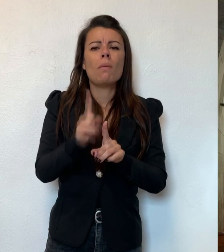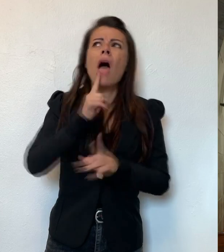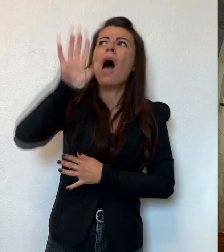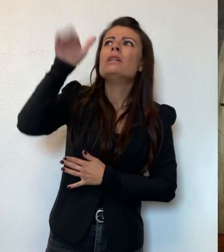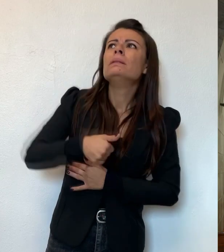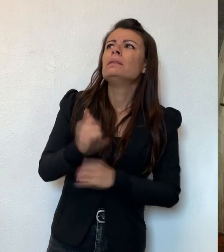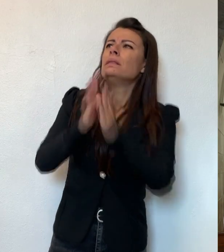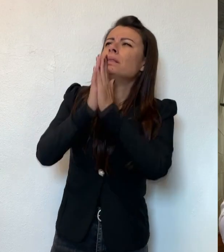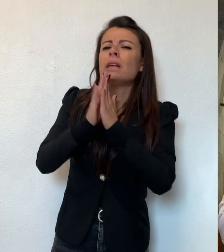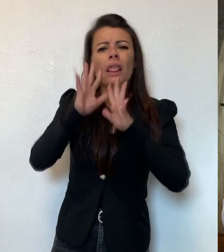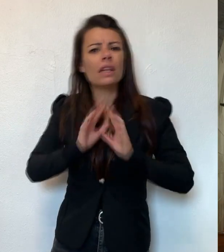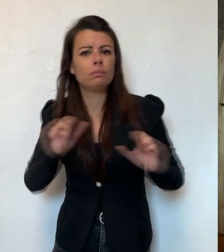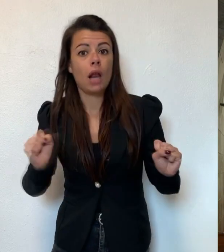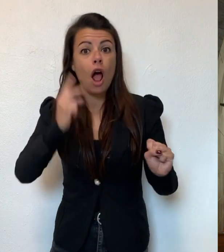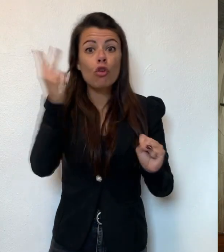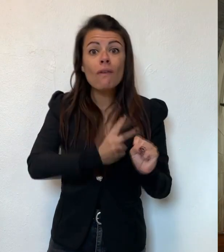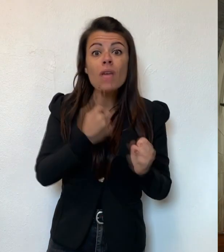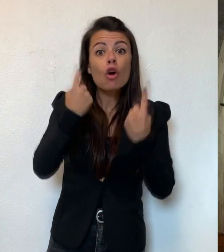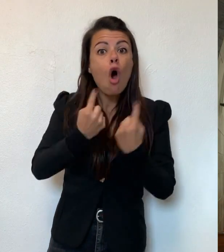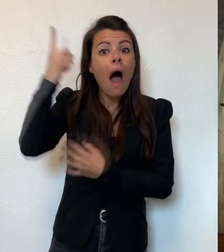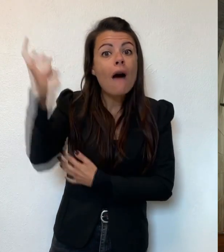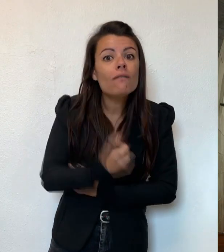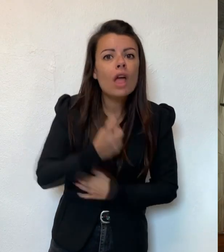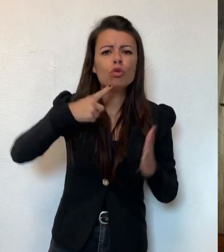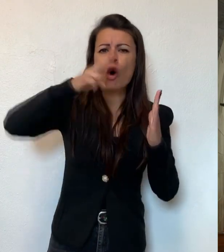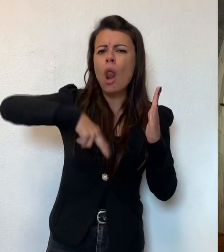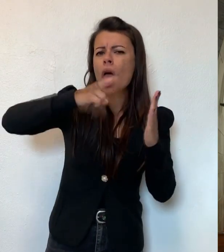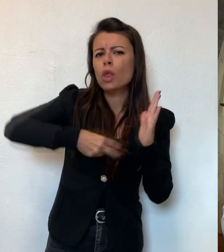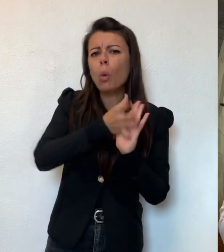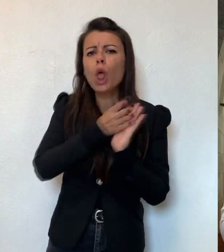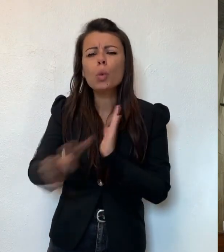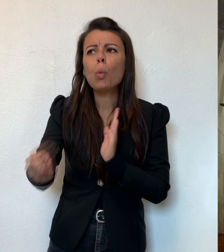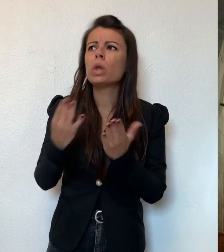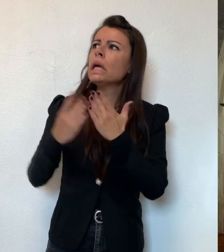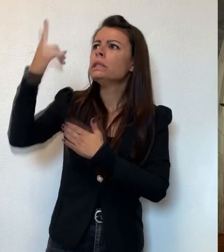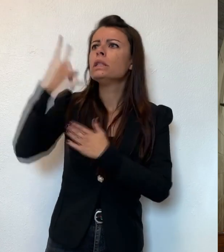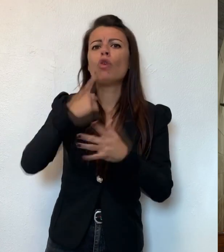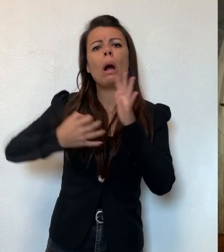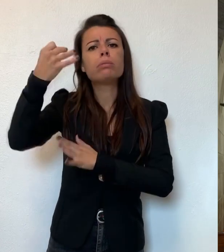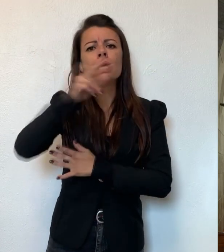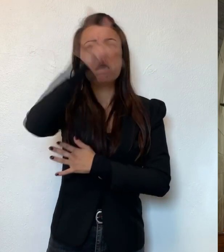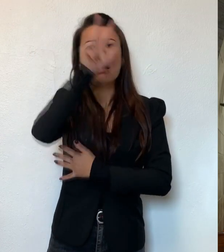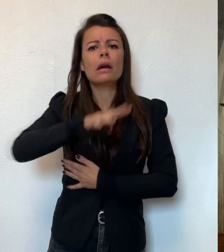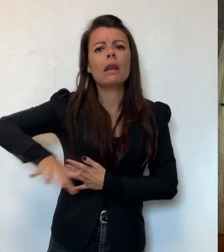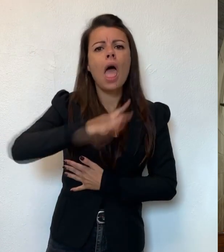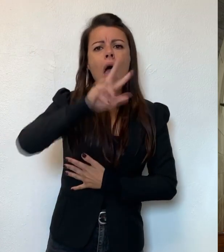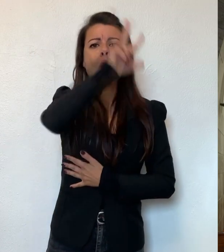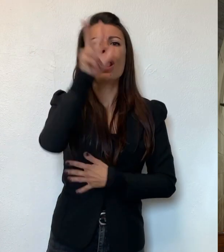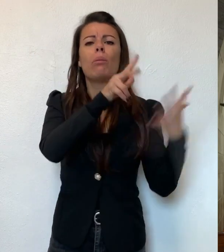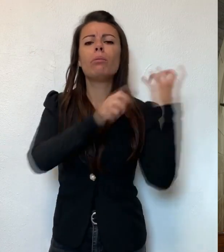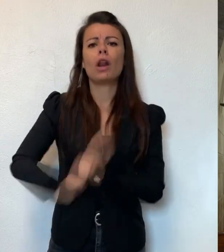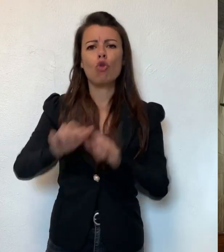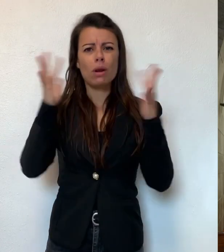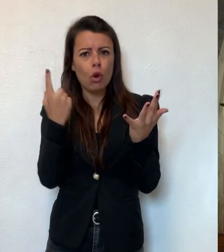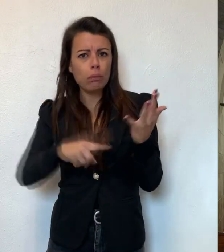E per tutto l'avvento, le letture ci hanno infatti presentato un Signore che non viene come i re e gli imperatori di questo mondo. In